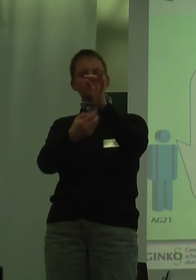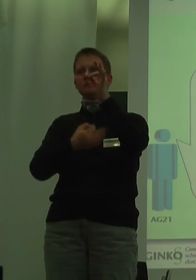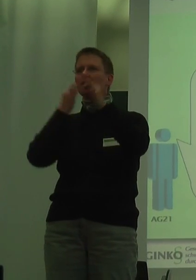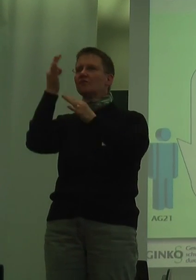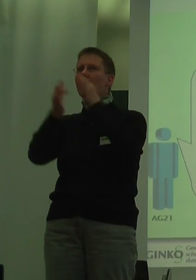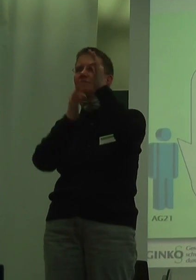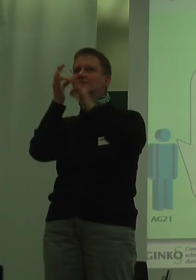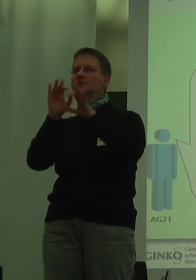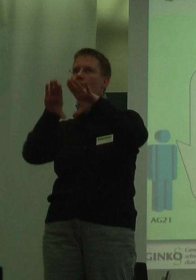ansetzen wird.